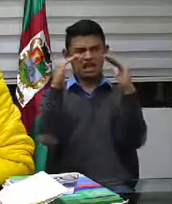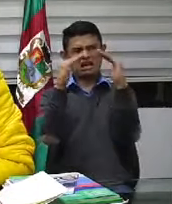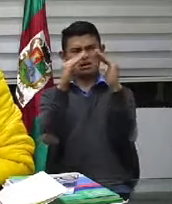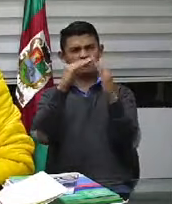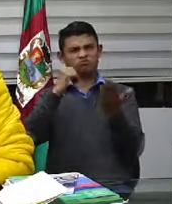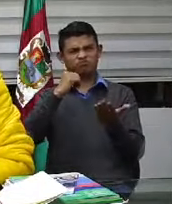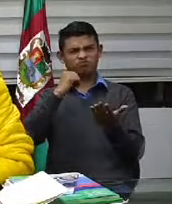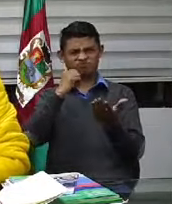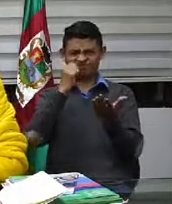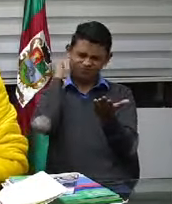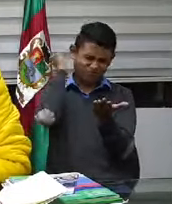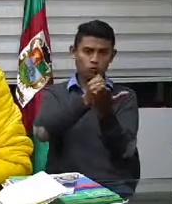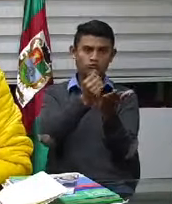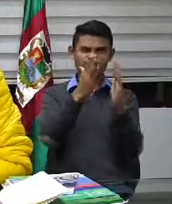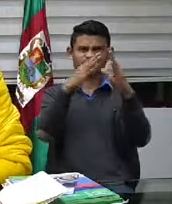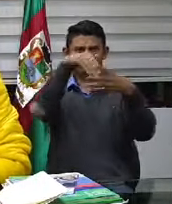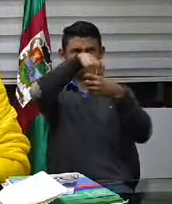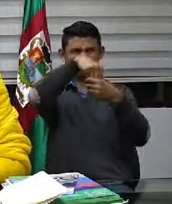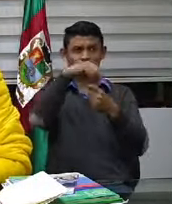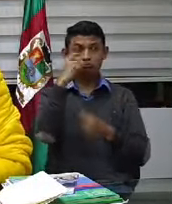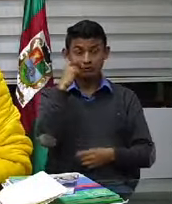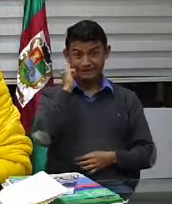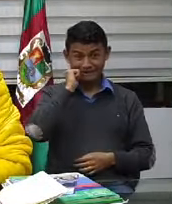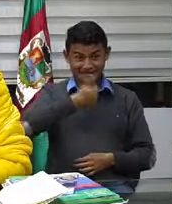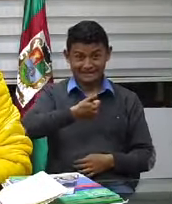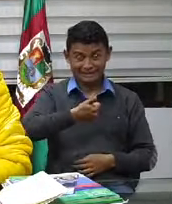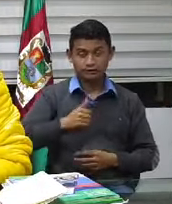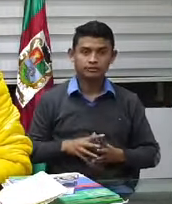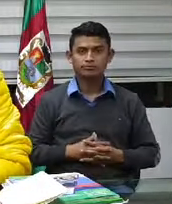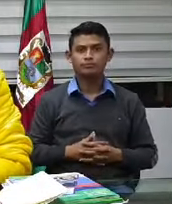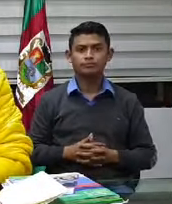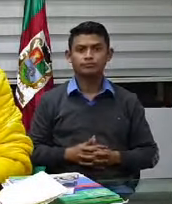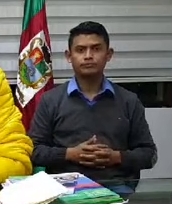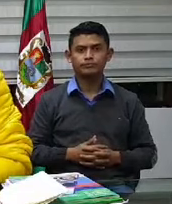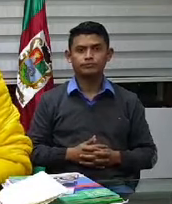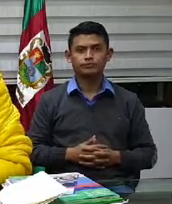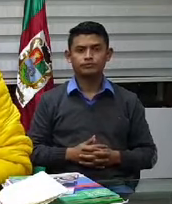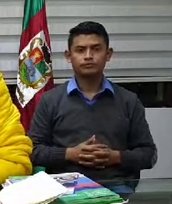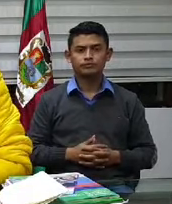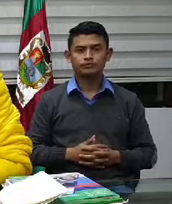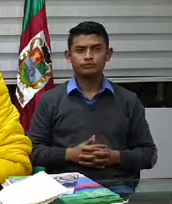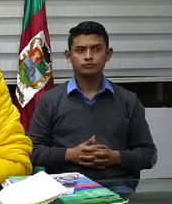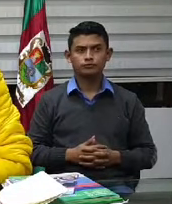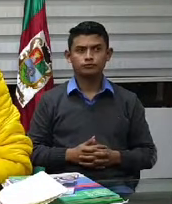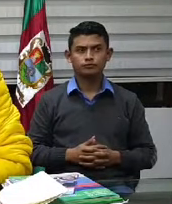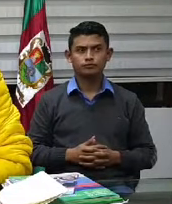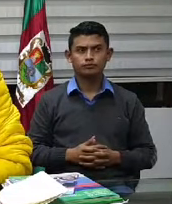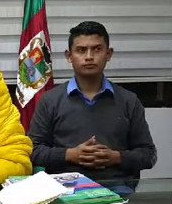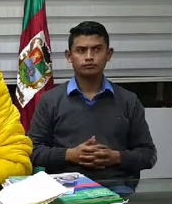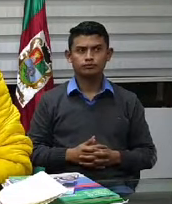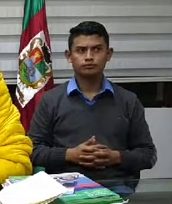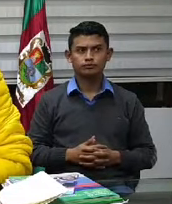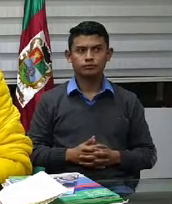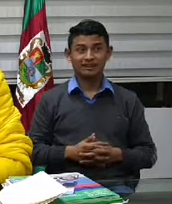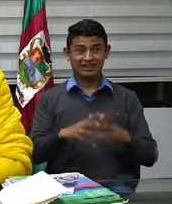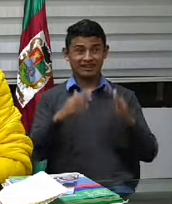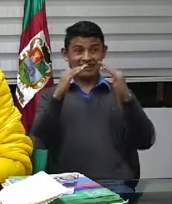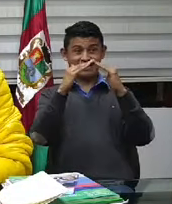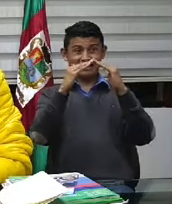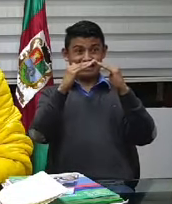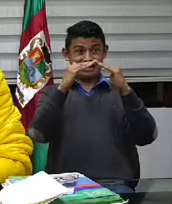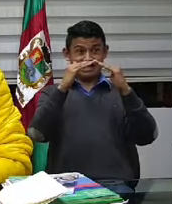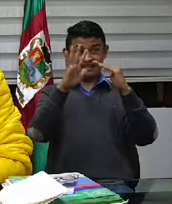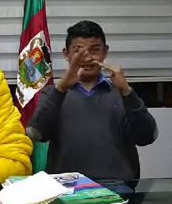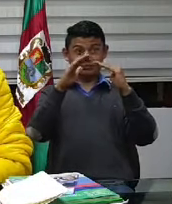mañana o sea en 4 horas toque de queda permanente para menores de edad repito